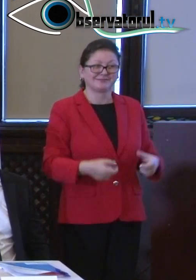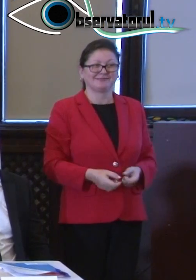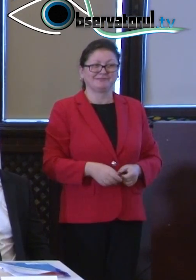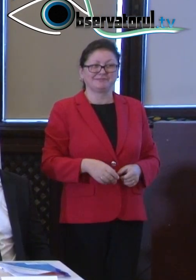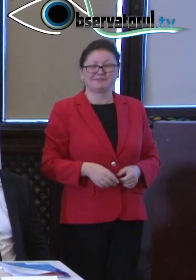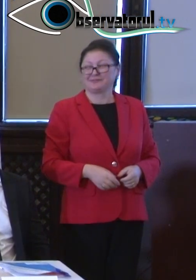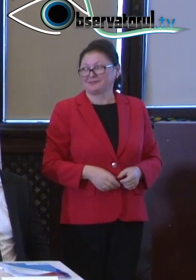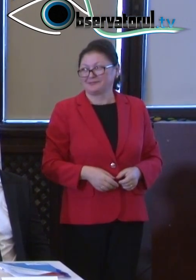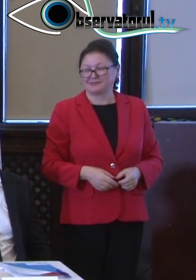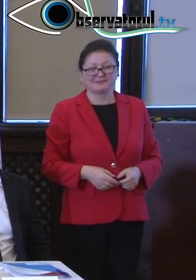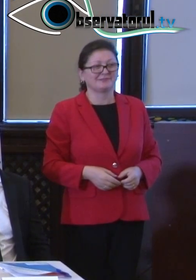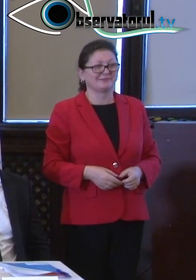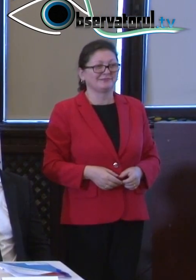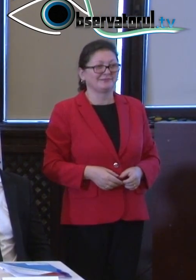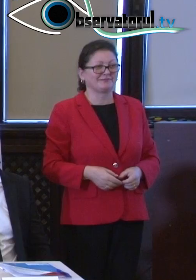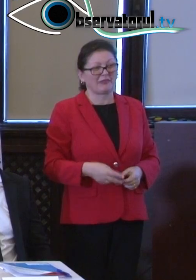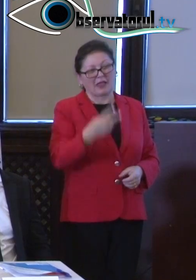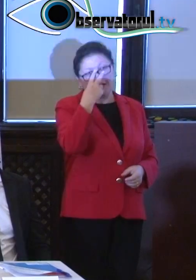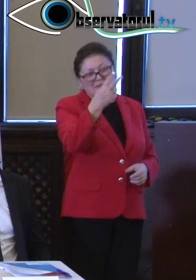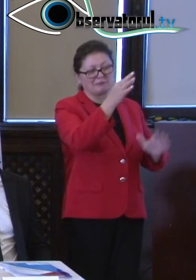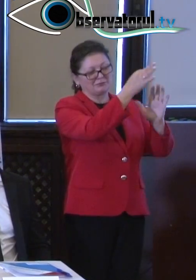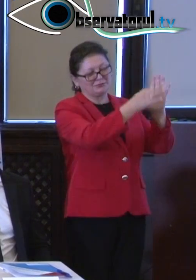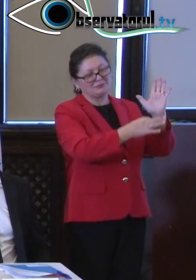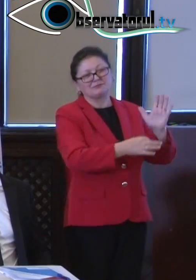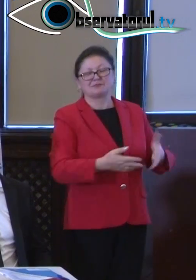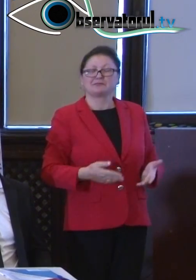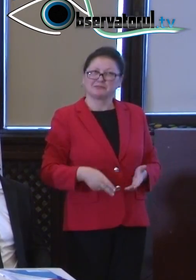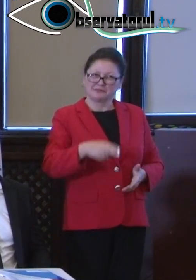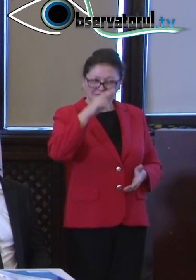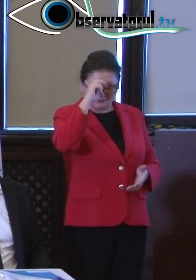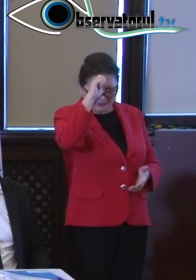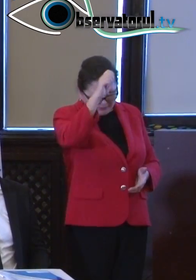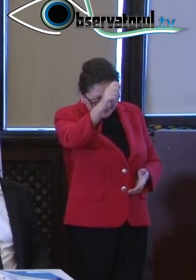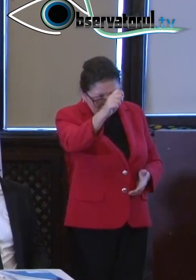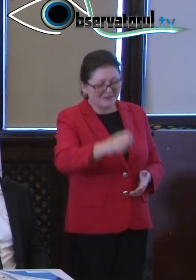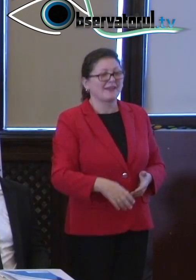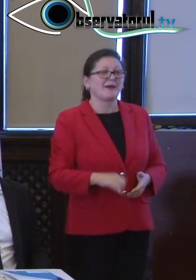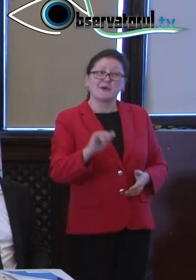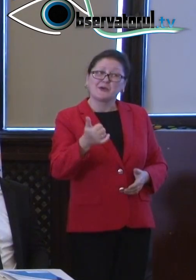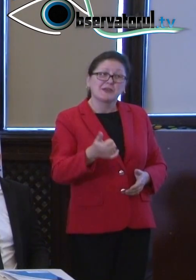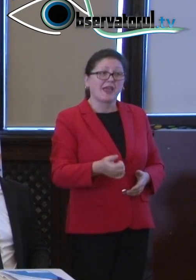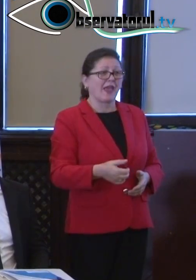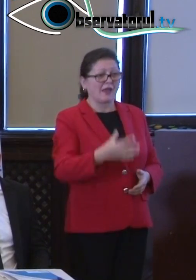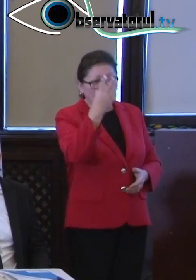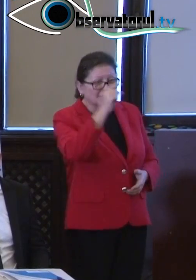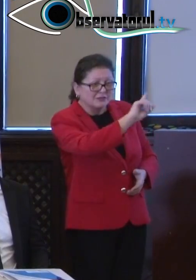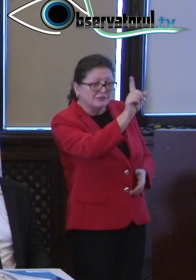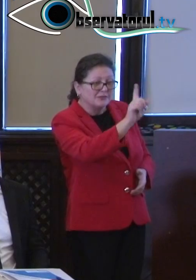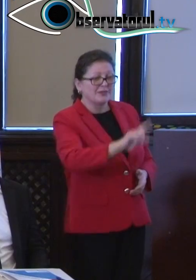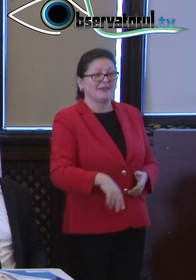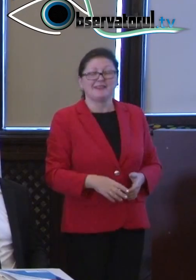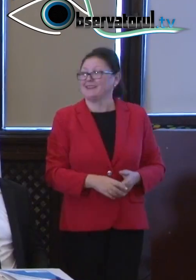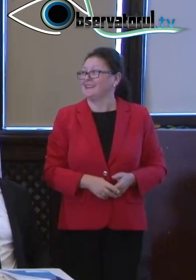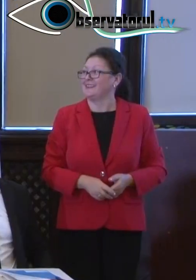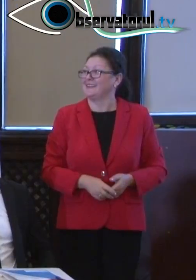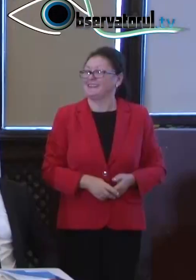primit-o, mi s-a părut foarte generoasă. Și am apreciat și mie o critică. O să vedeți de ce spun ceea ce spun. Am apreciat